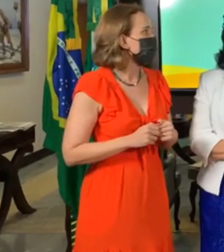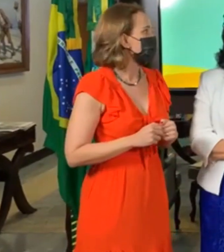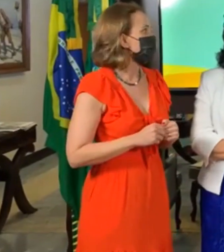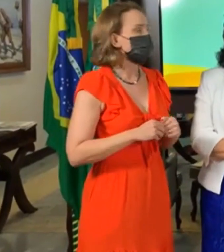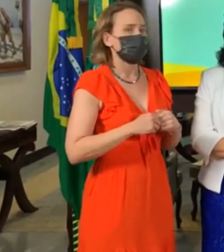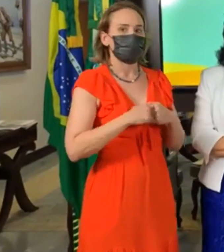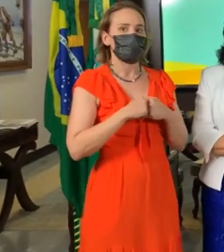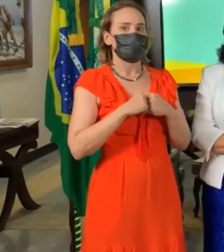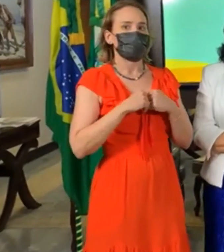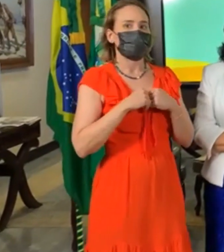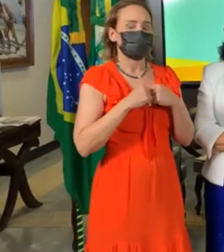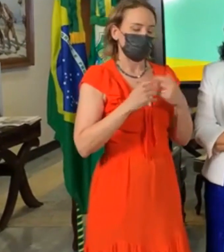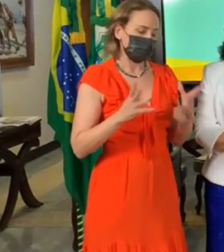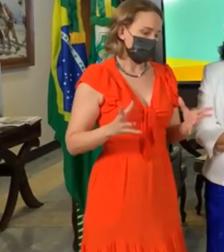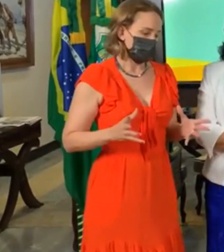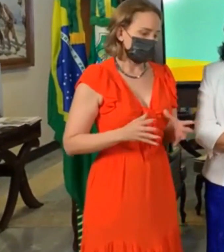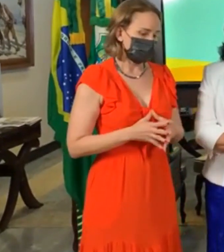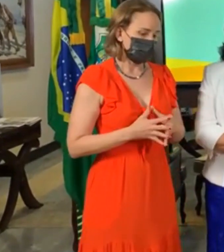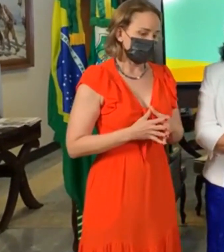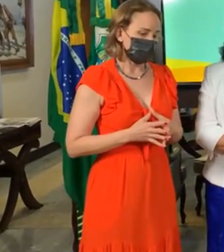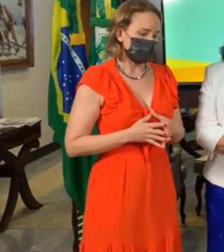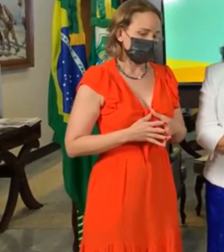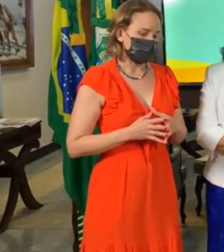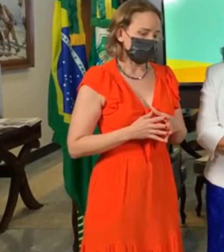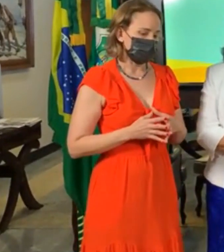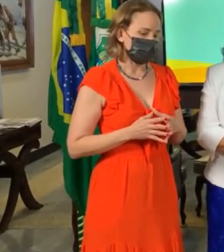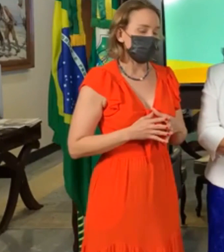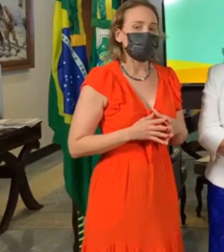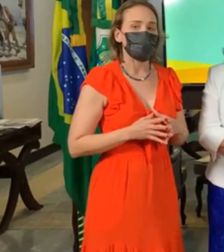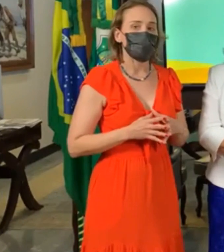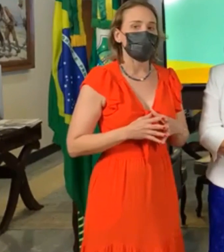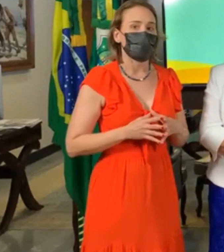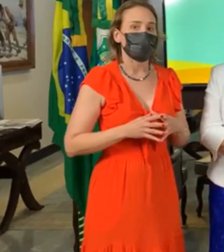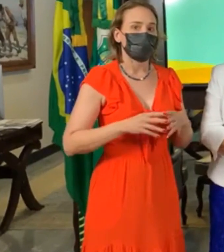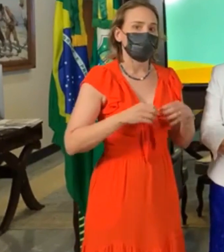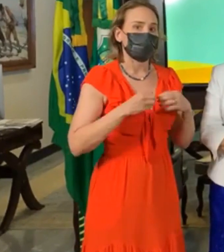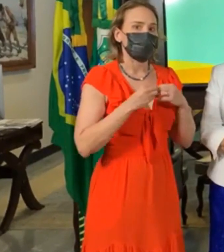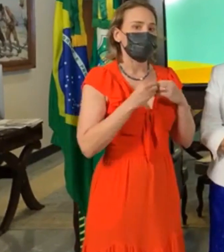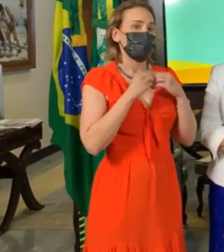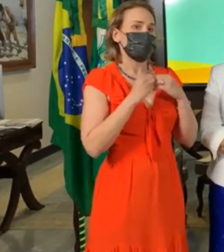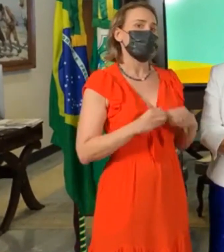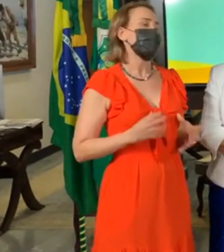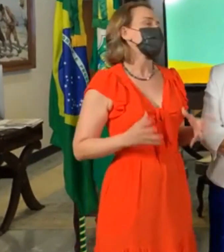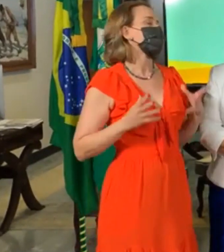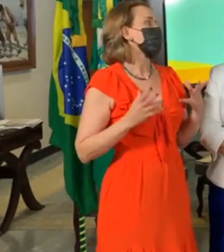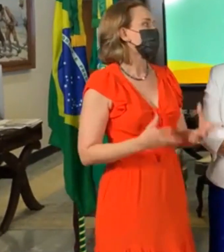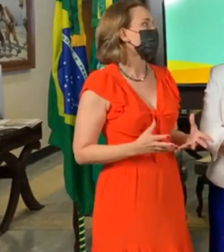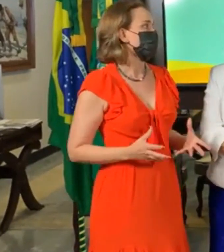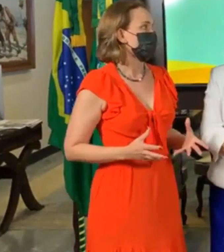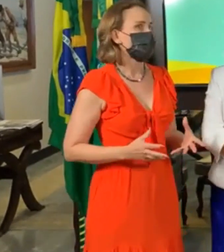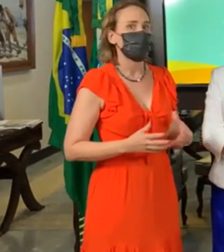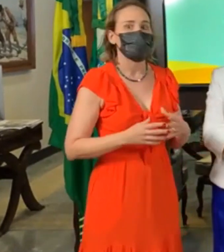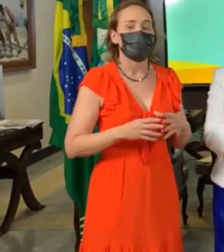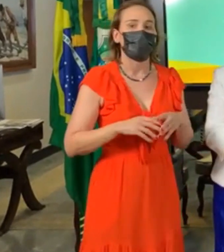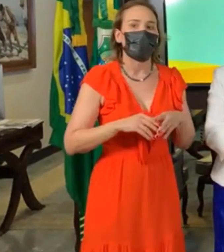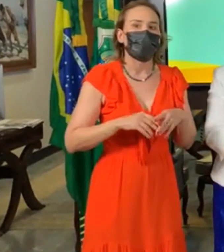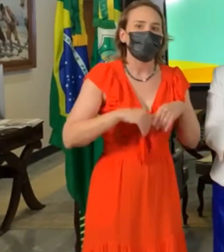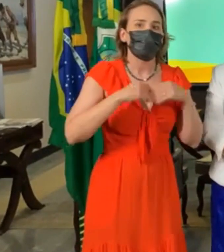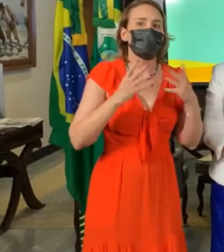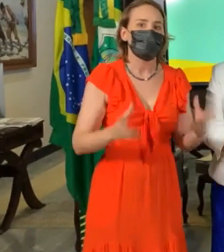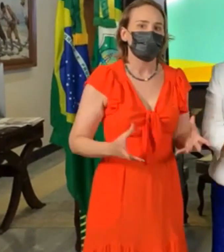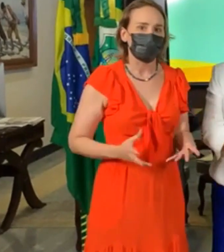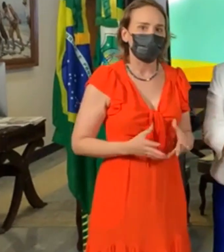IPVA, né? Eu diria nessa iniciativa, eu diria extremamente exitosa, de abranger